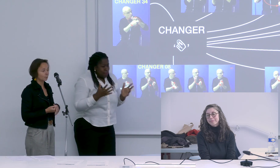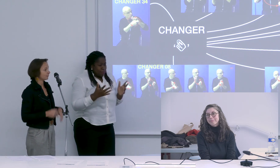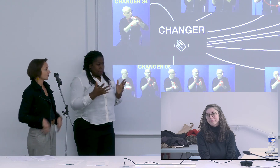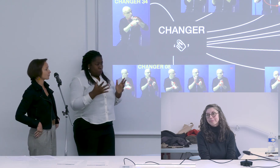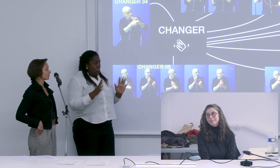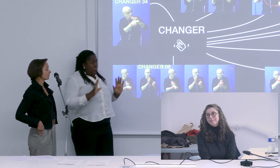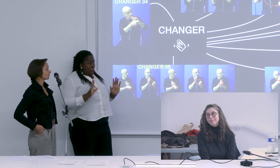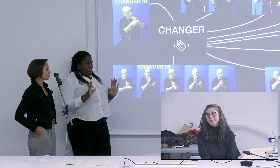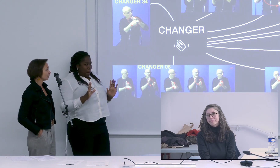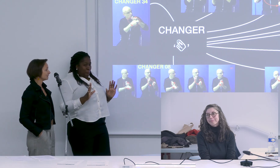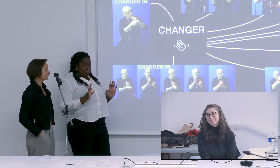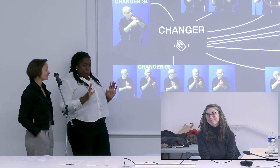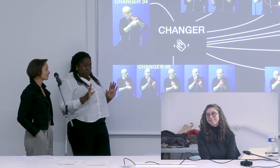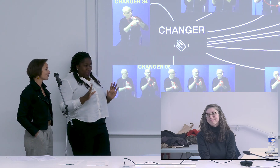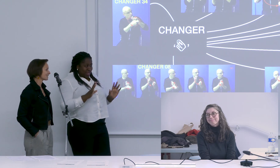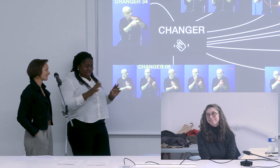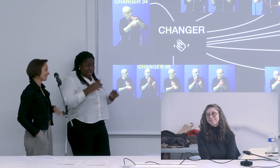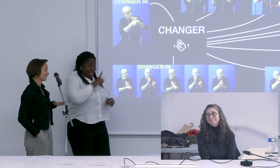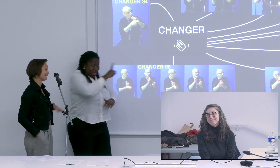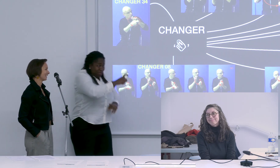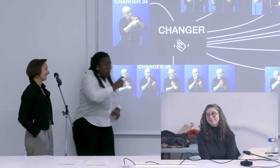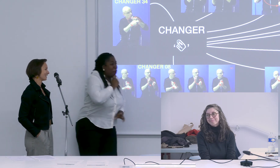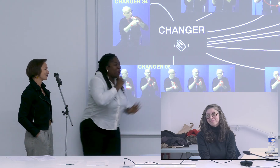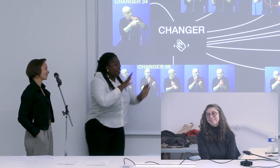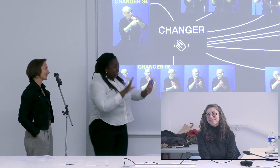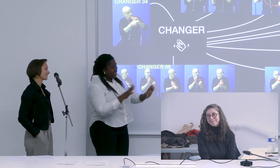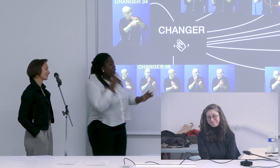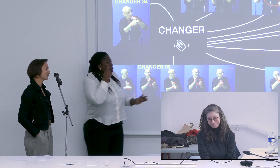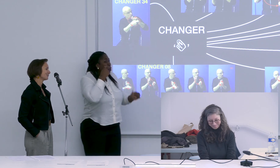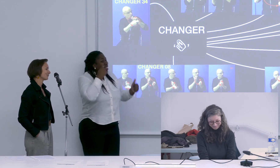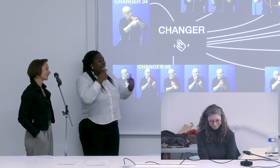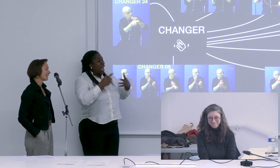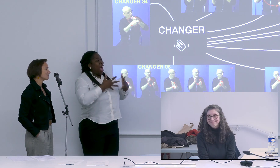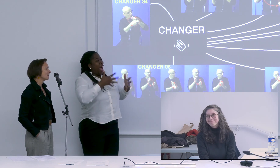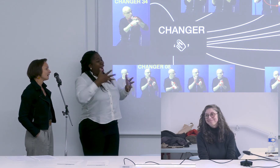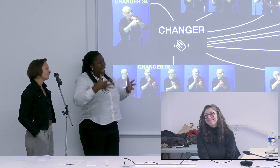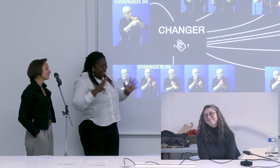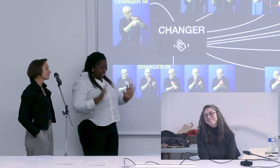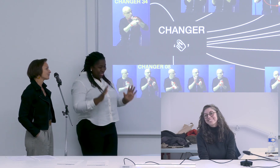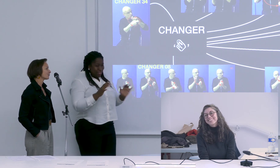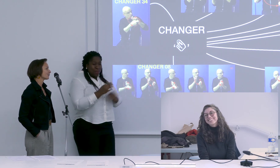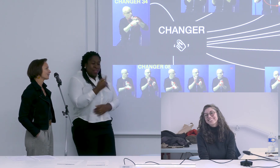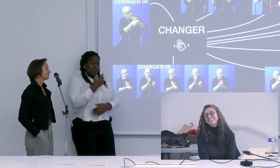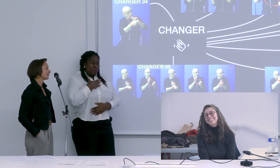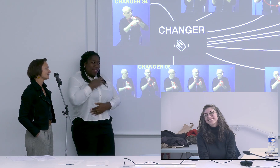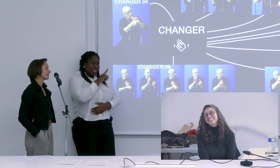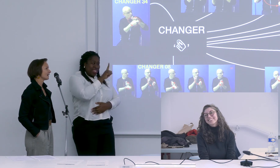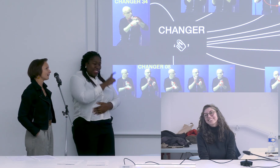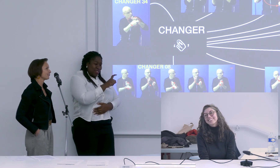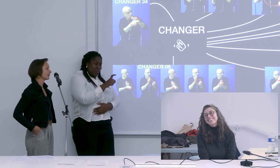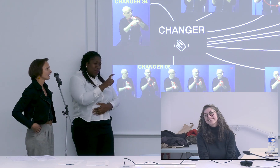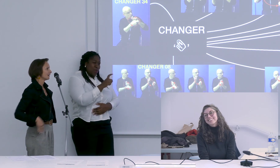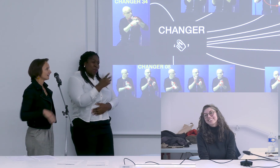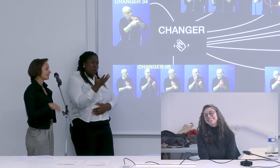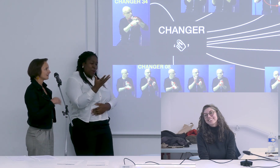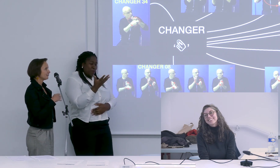bon je n'ai toujours pas dit ma question c'était un commentaire surtout mais une des questions qui me restait à